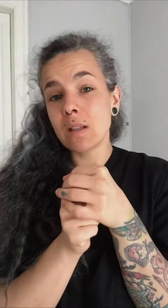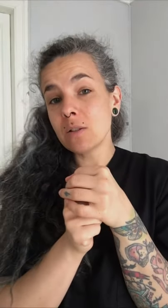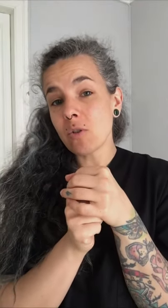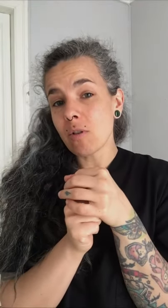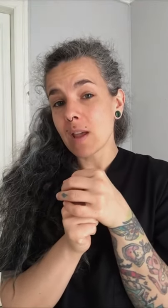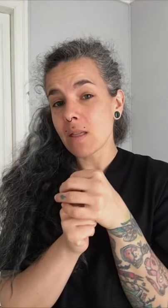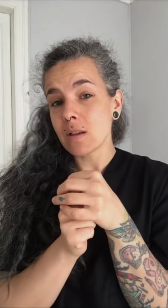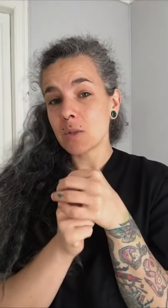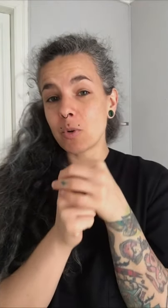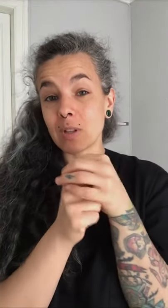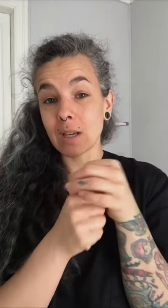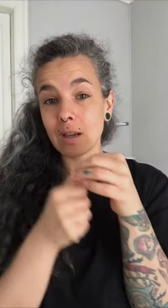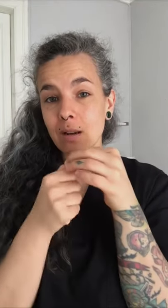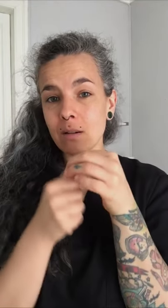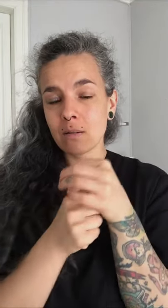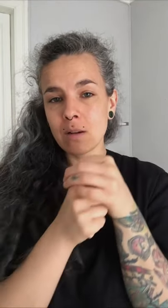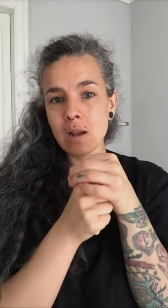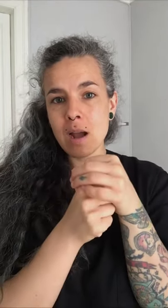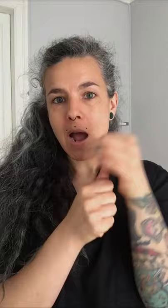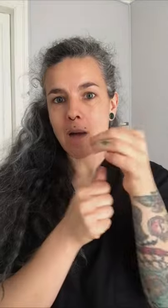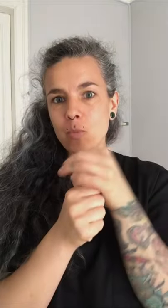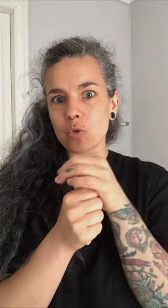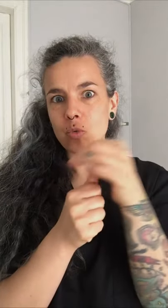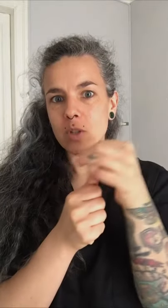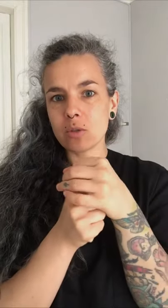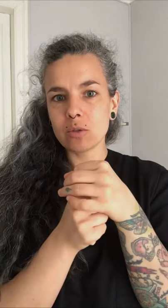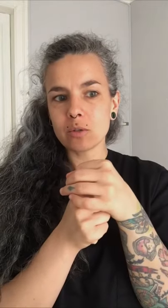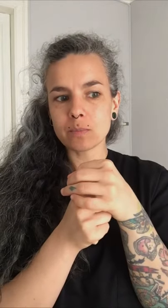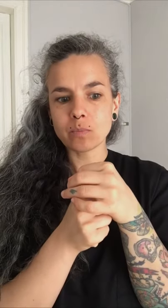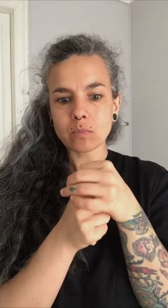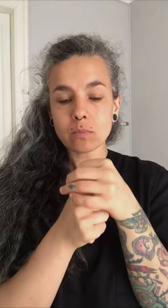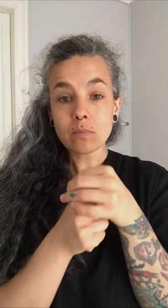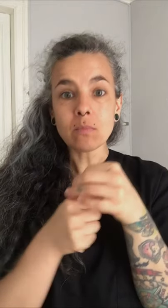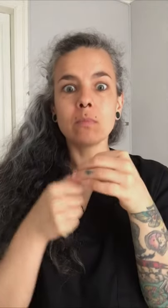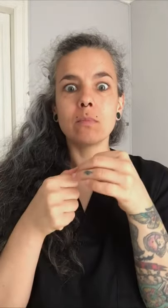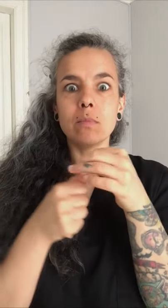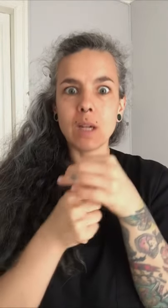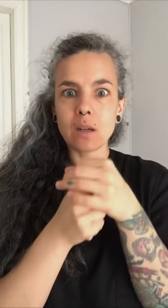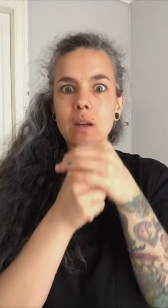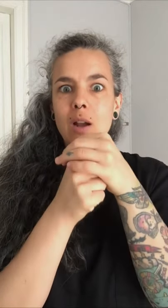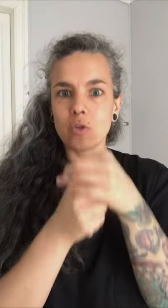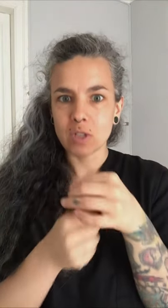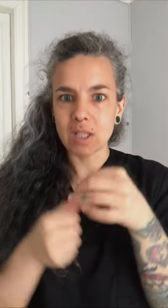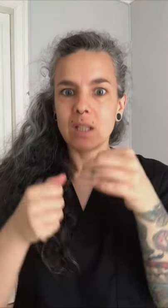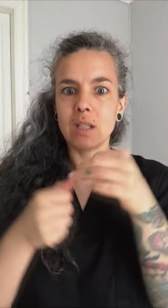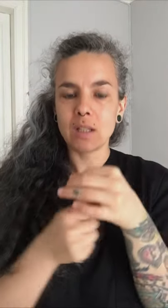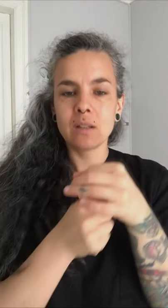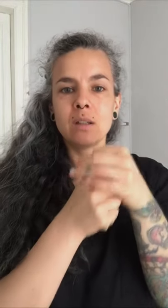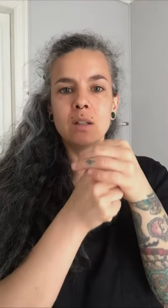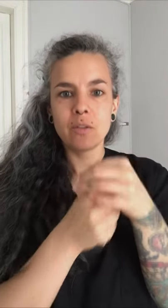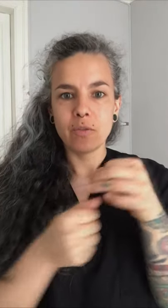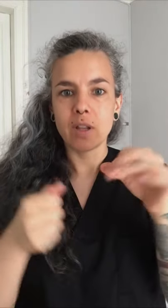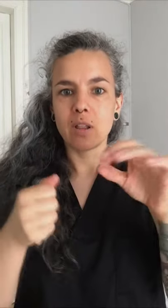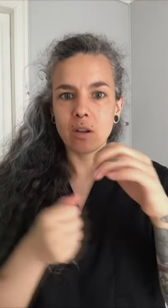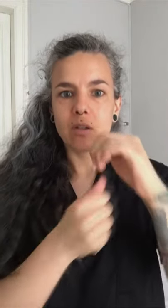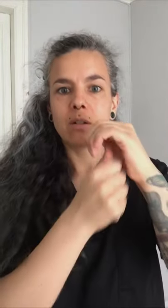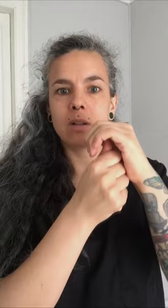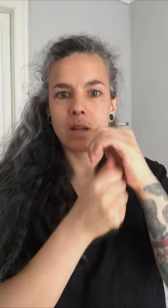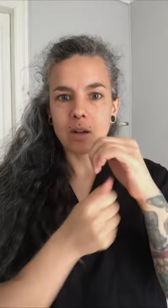Este disco lo que hace es proteger ambos huesos de la constante fricción y la